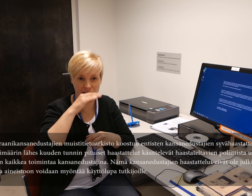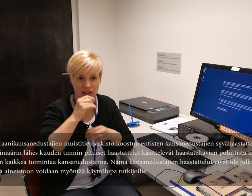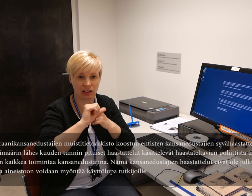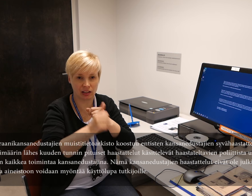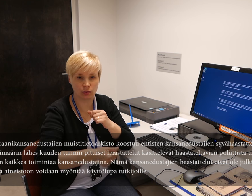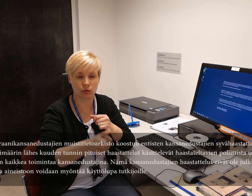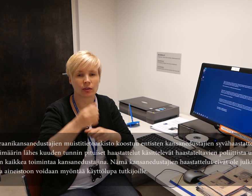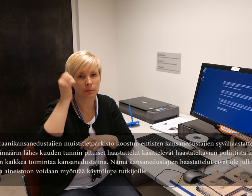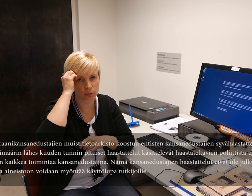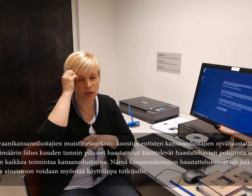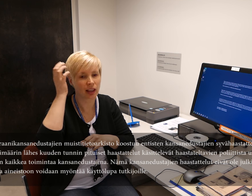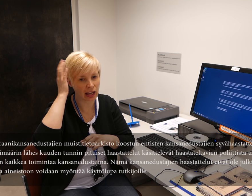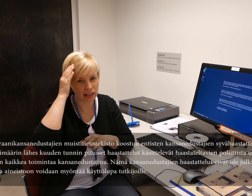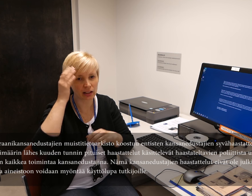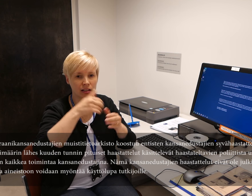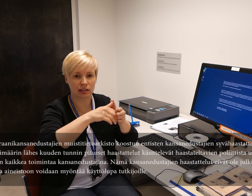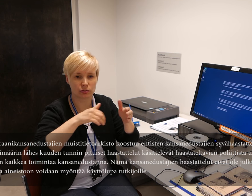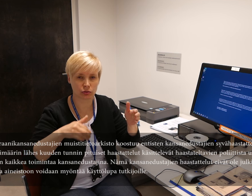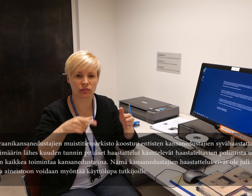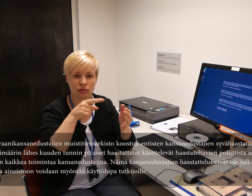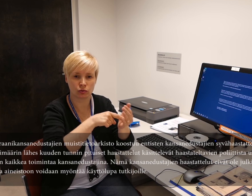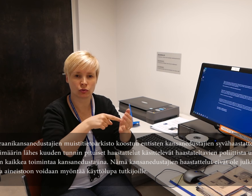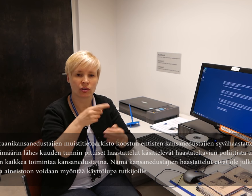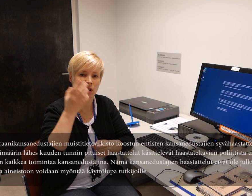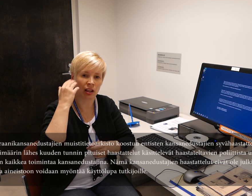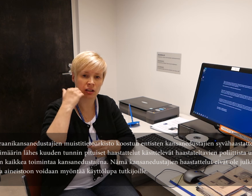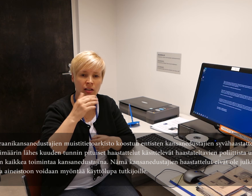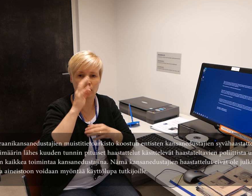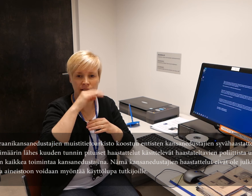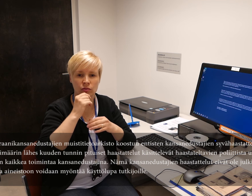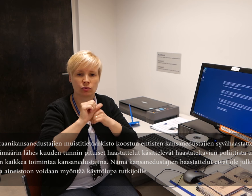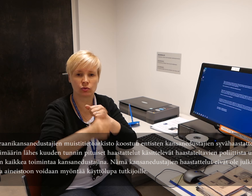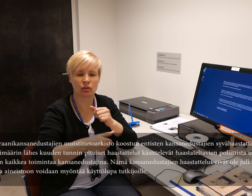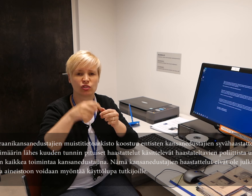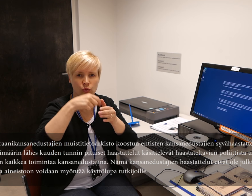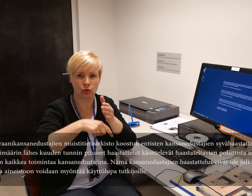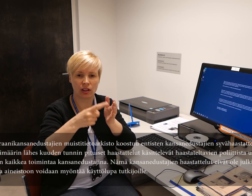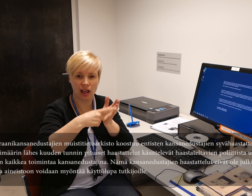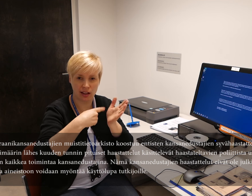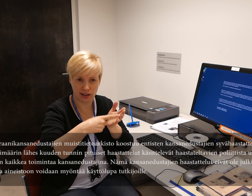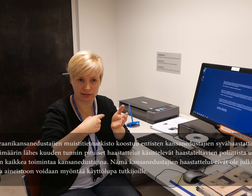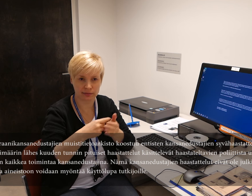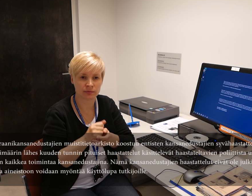Veteraatin kansanedustajien muistitietoarkisto koostuu entisten kansanedustajien syvähaastatteluista.